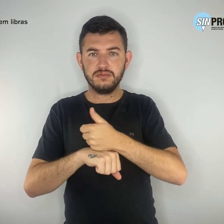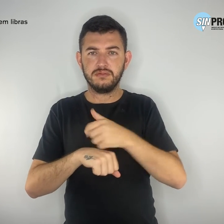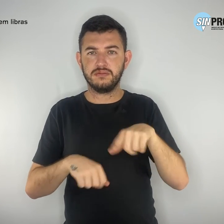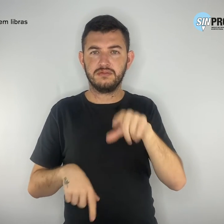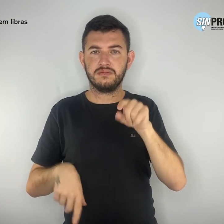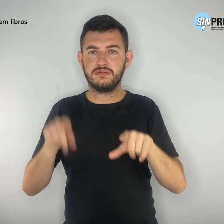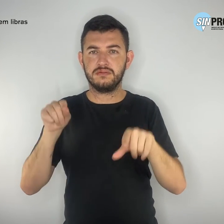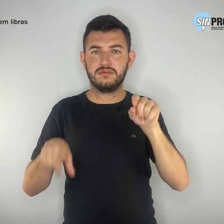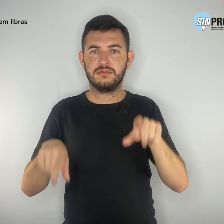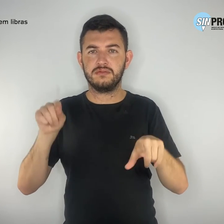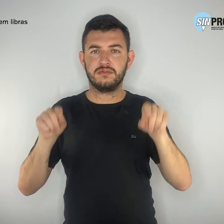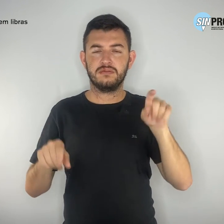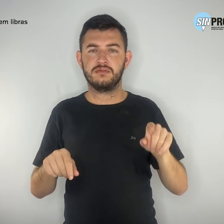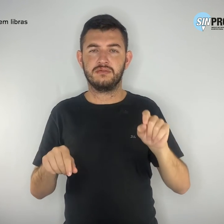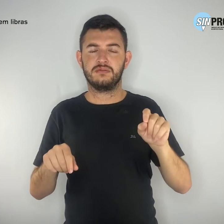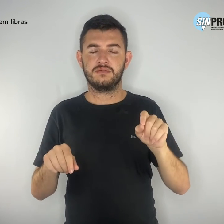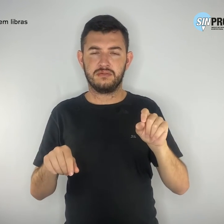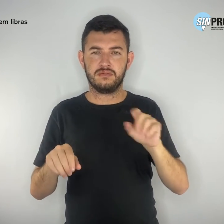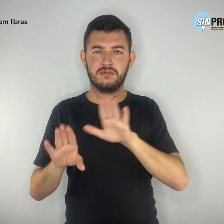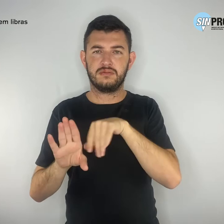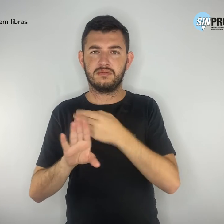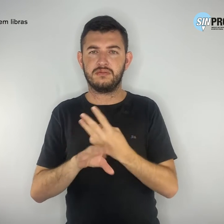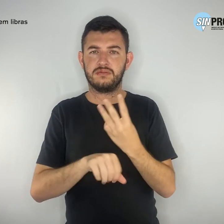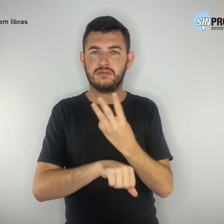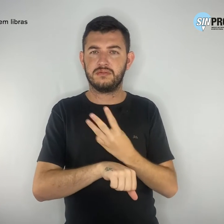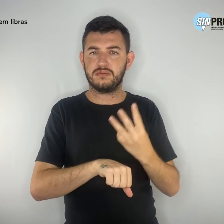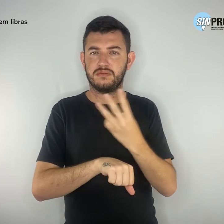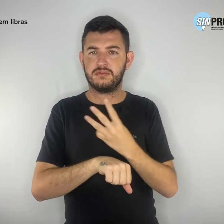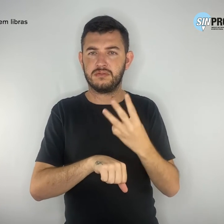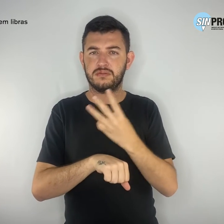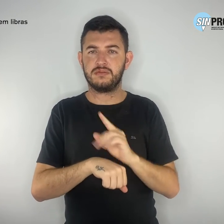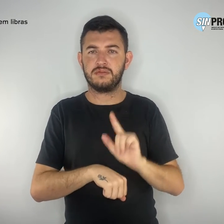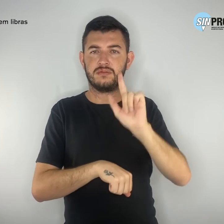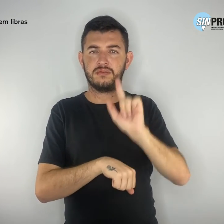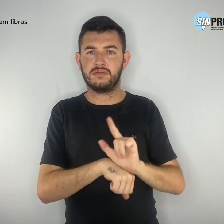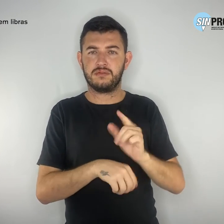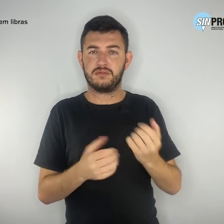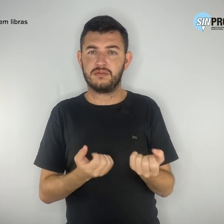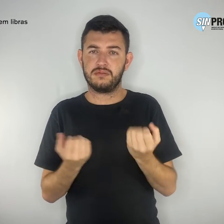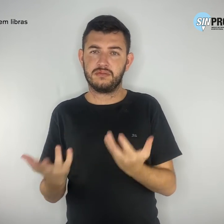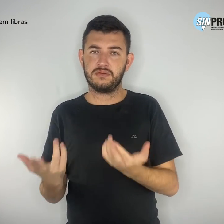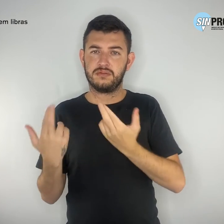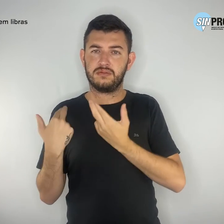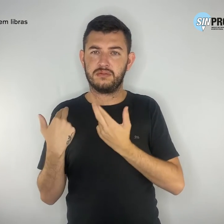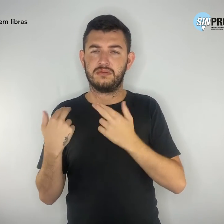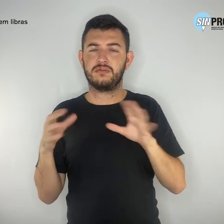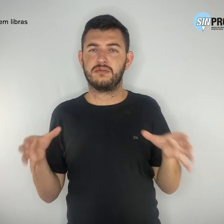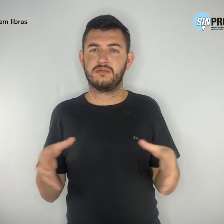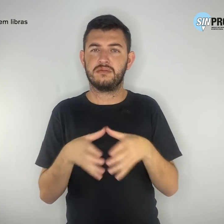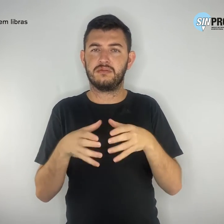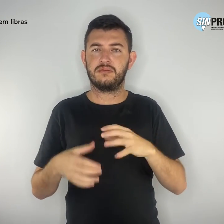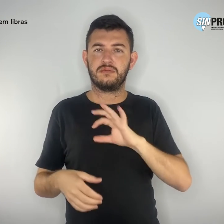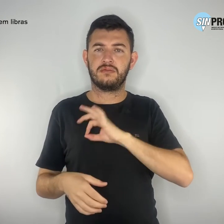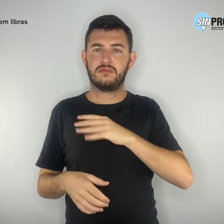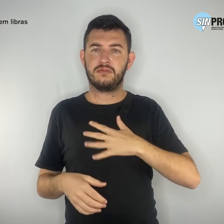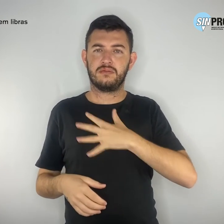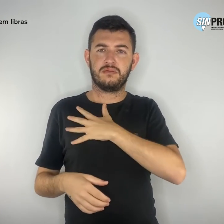por terceirizar a gestão para os militares. Os defensores da proposta